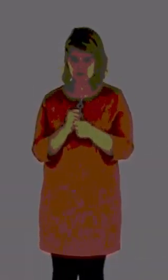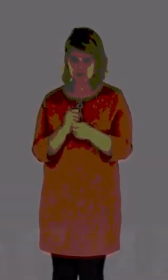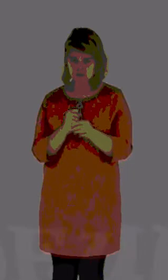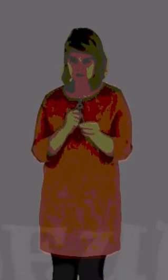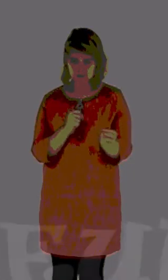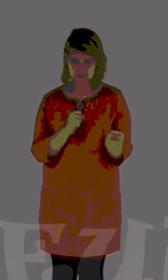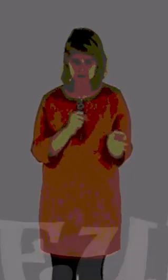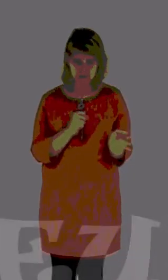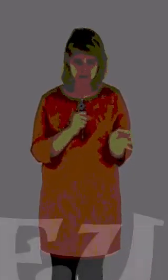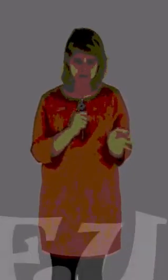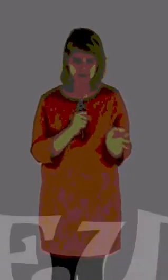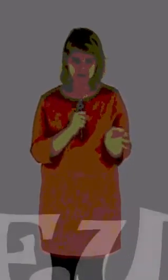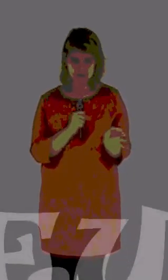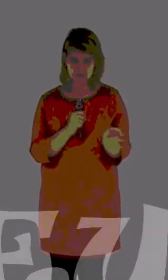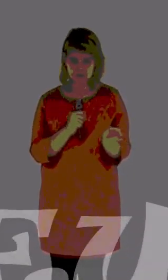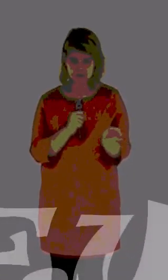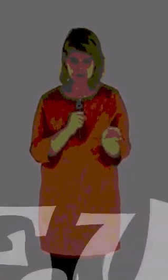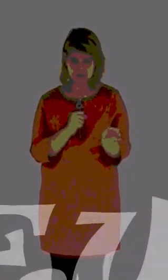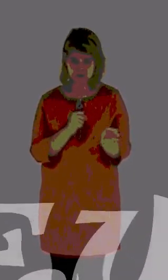komen hier te doen.